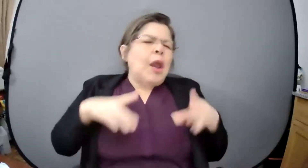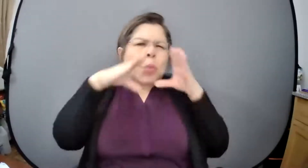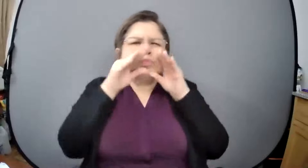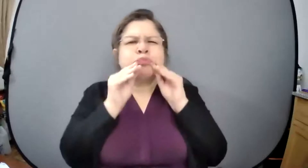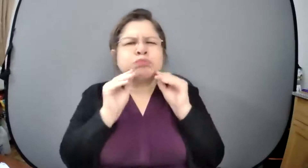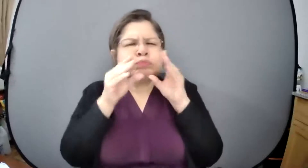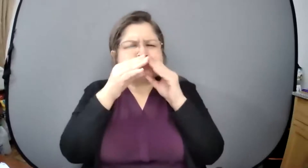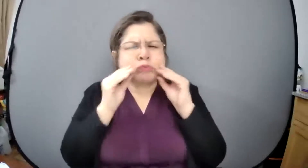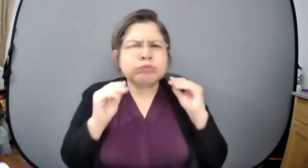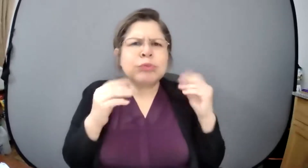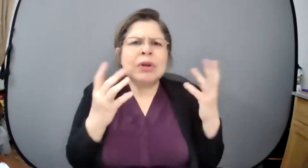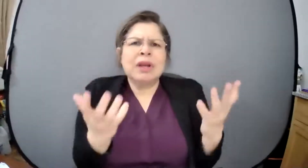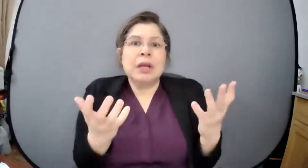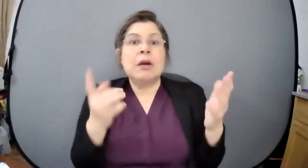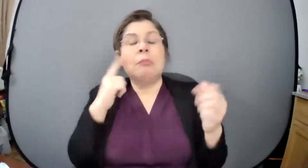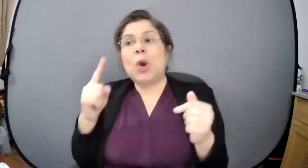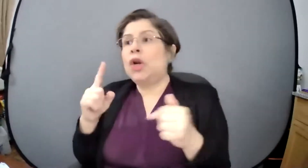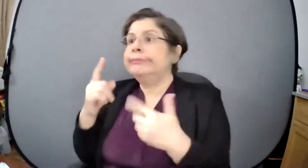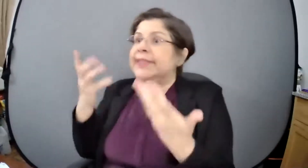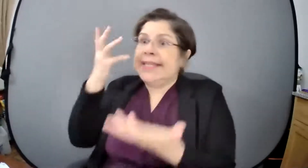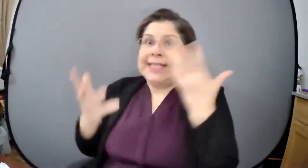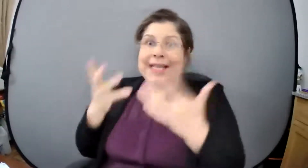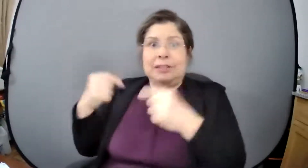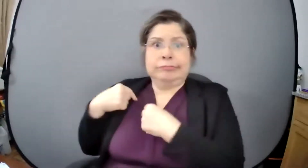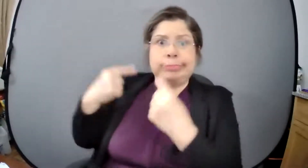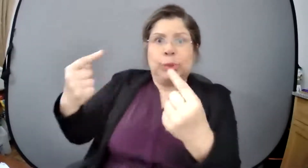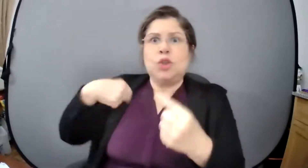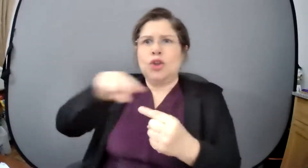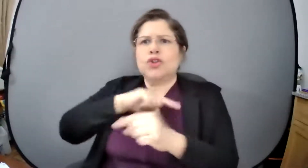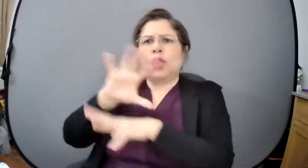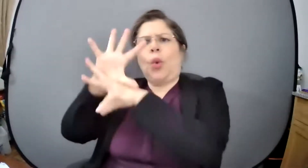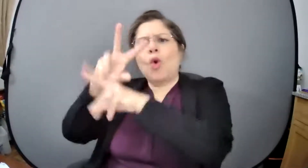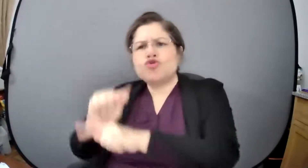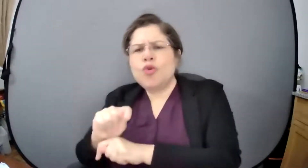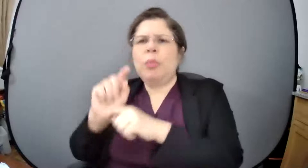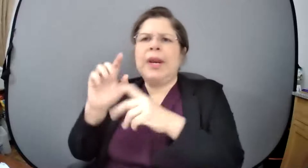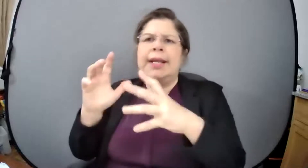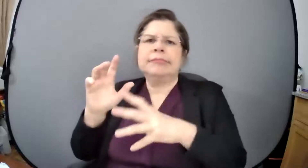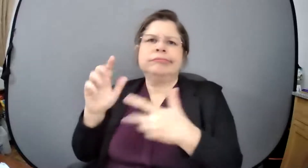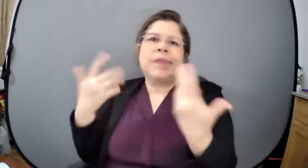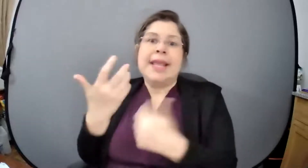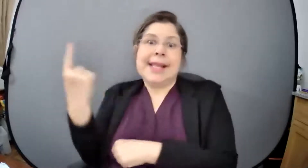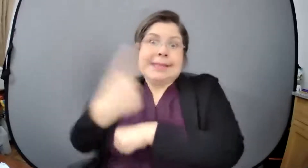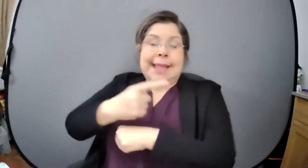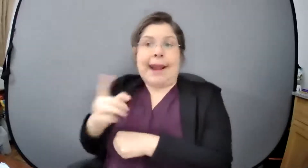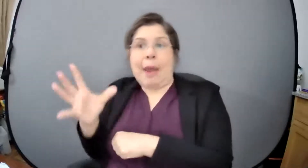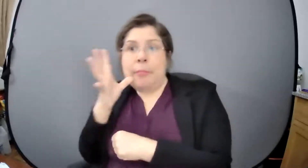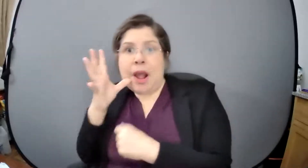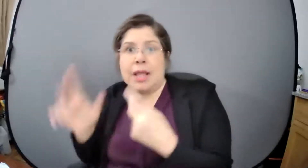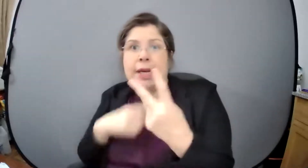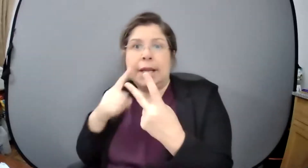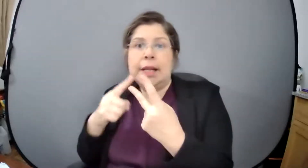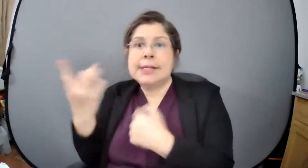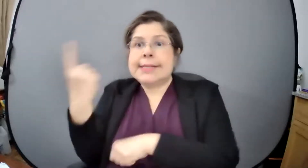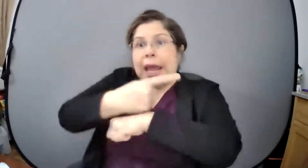las madres, padres, San Valentín, Navidad. Así que hemos tenido que sacar la creatividad pero también he